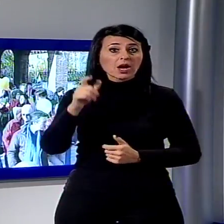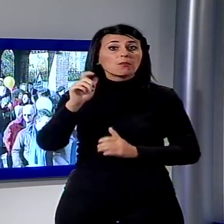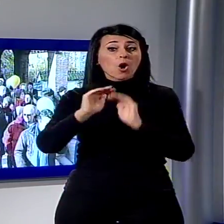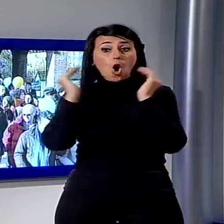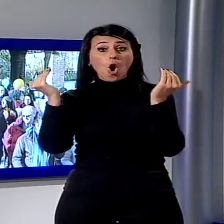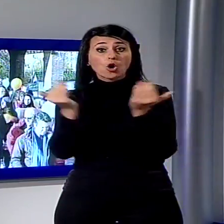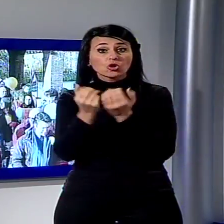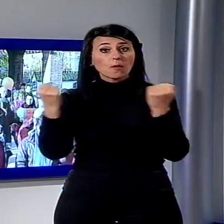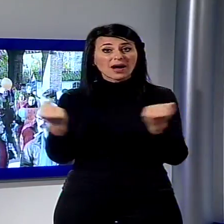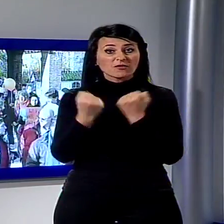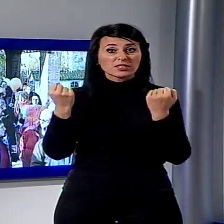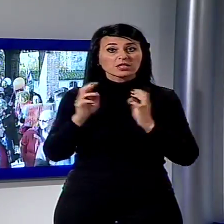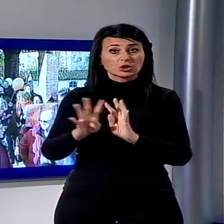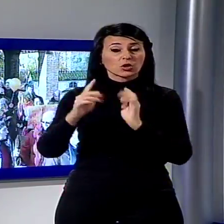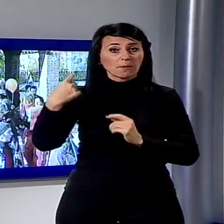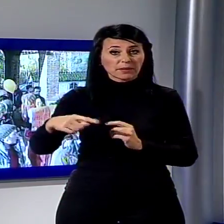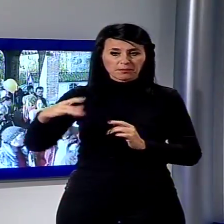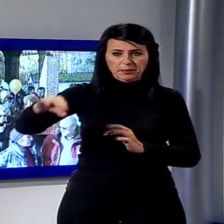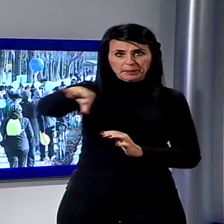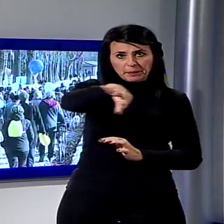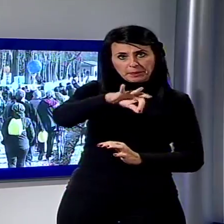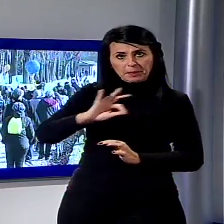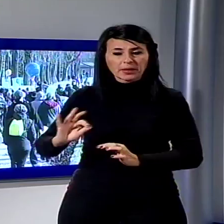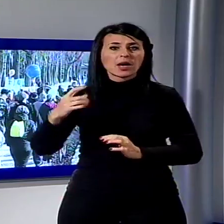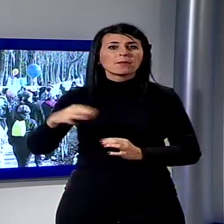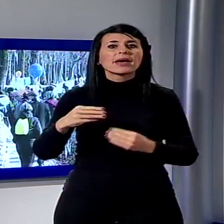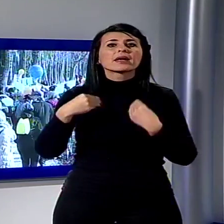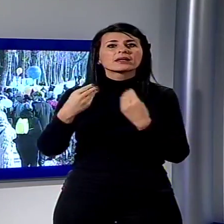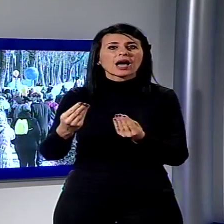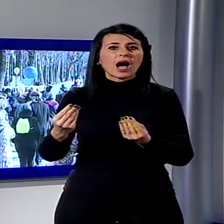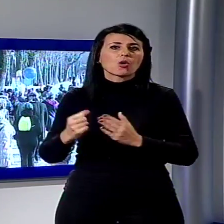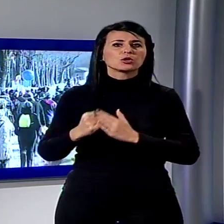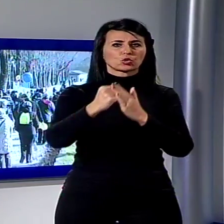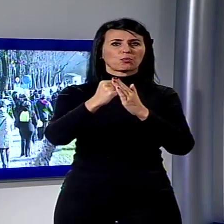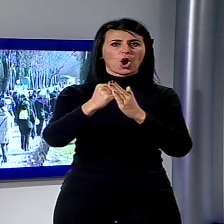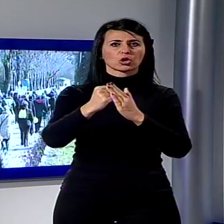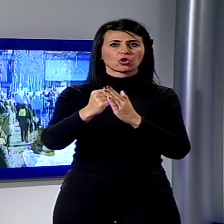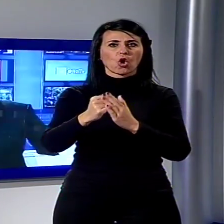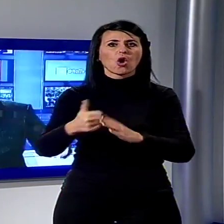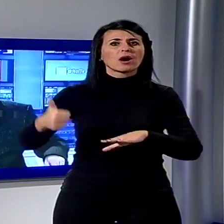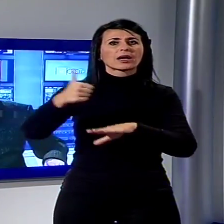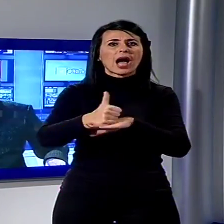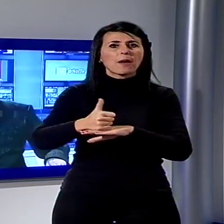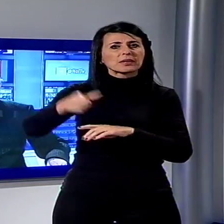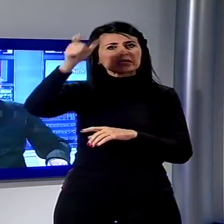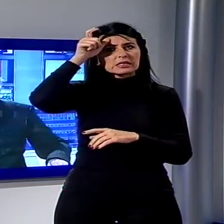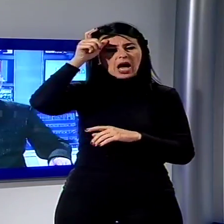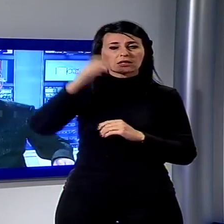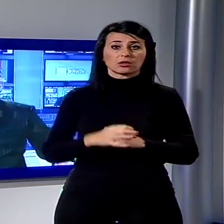mondiali di agire con più decisione per fermare la catastrofe climatica. Aggiungo io, chissà se i capi di